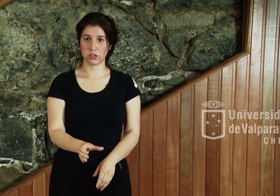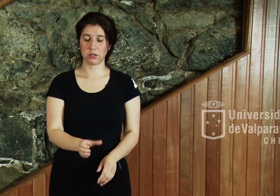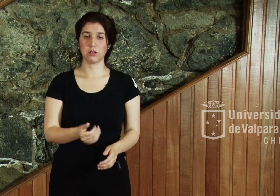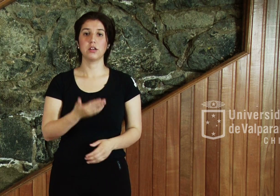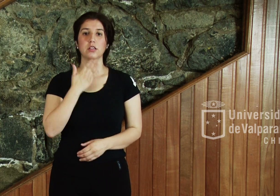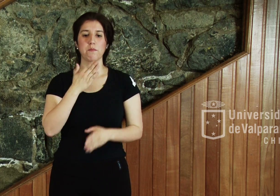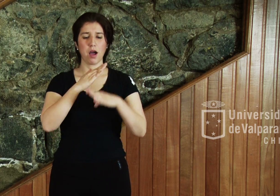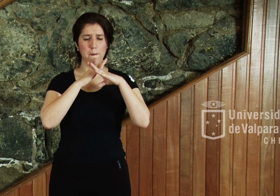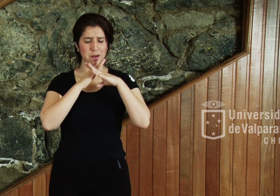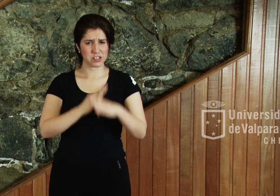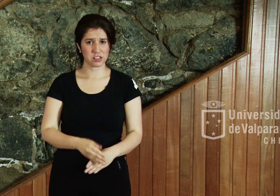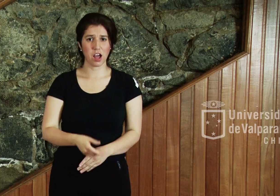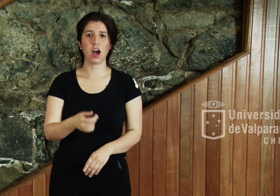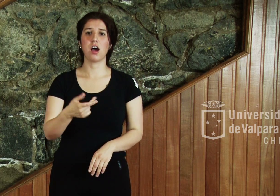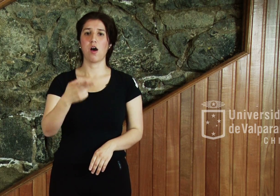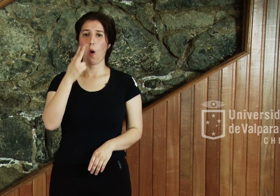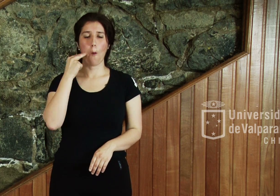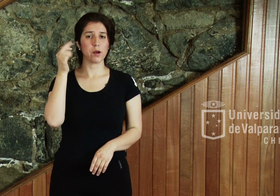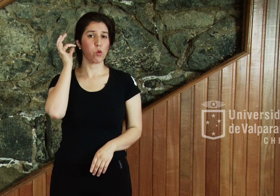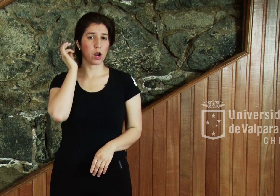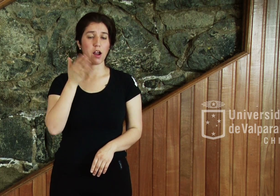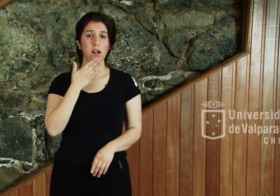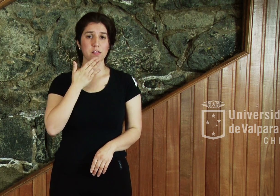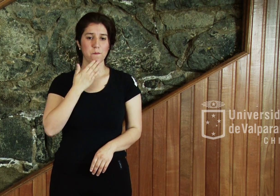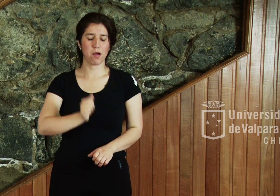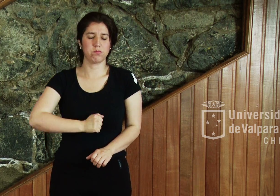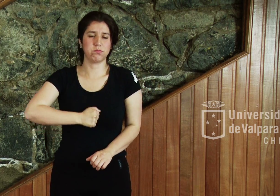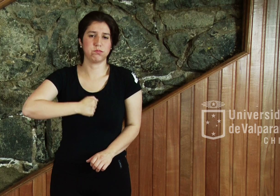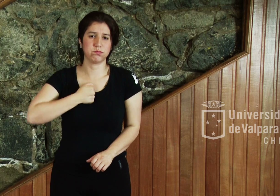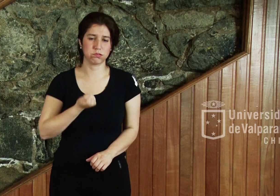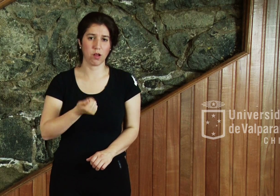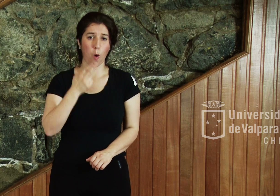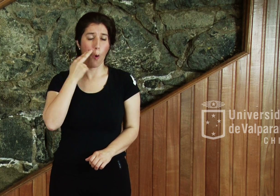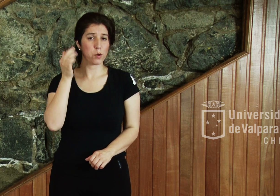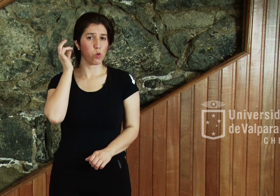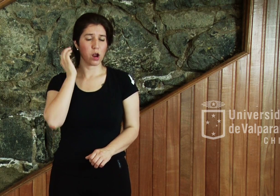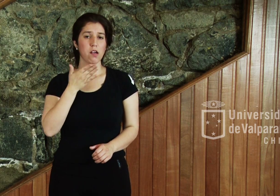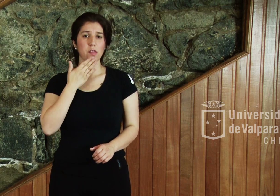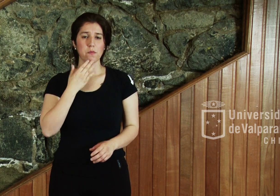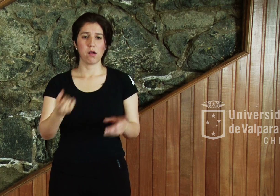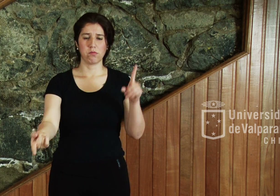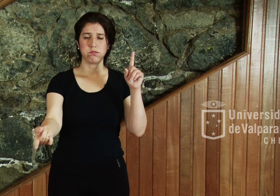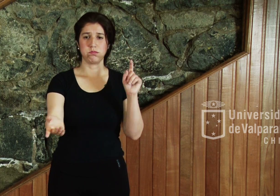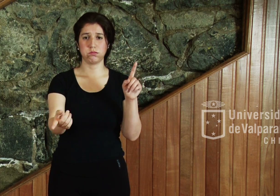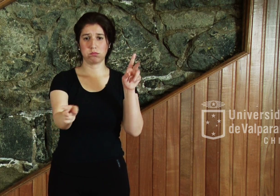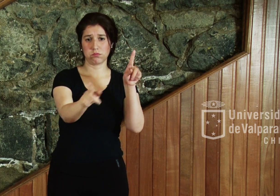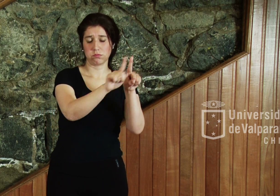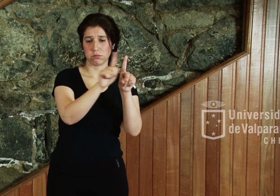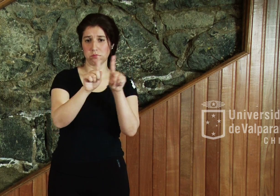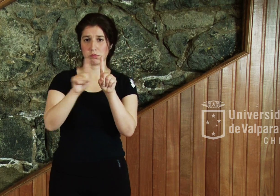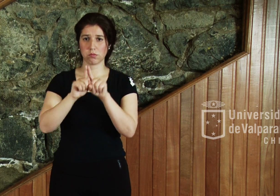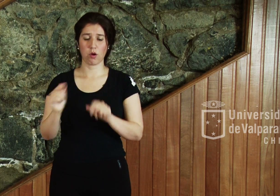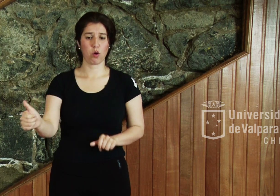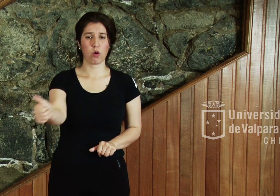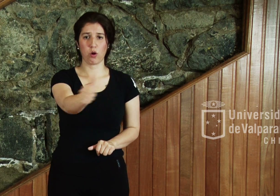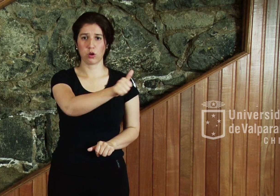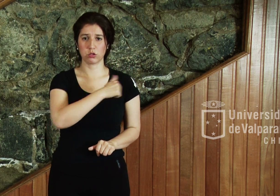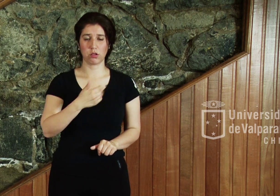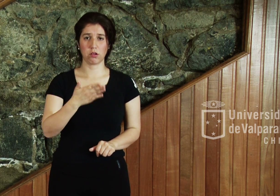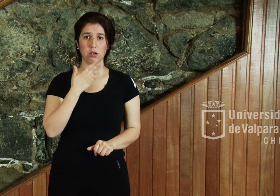privacidad sexual. La expresión sexual emocional. La libre asociación sexual y a la toma de decisiones reproductivas, libres y responsables.